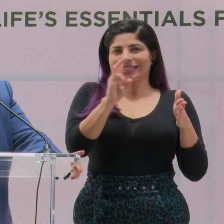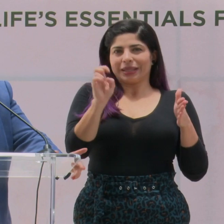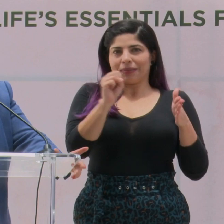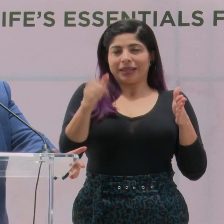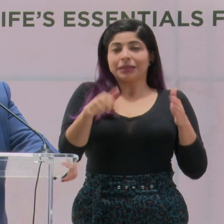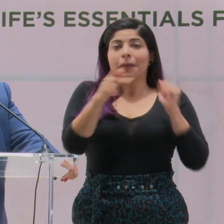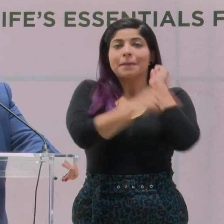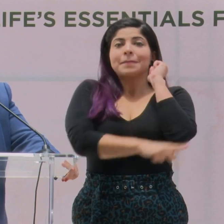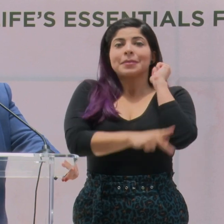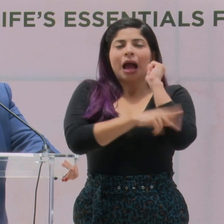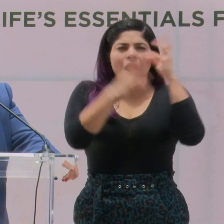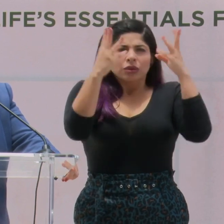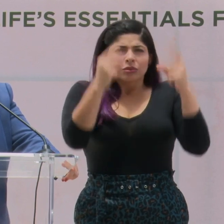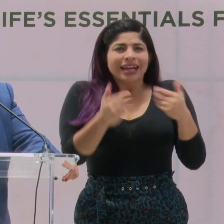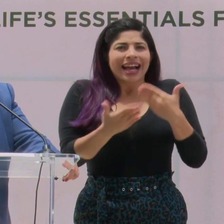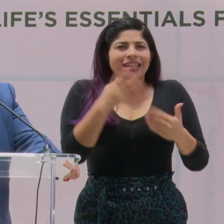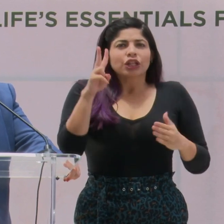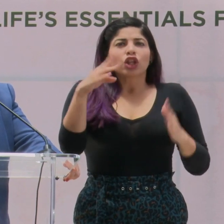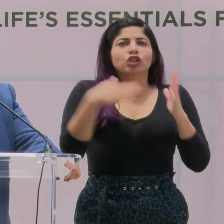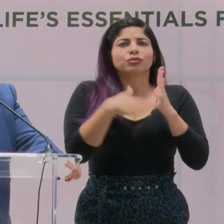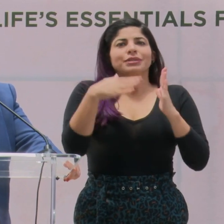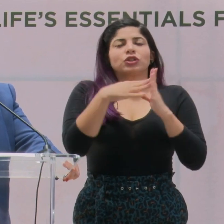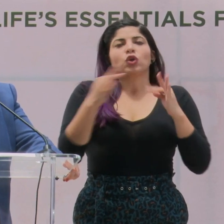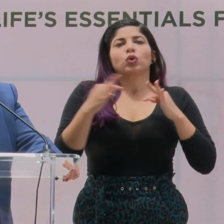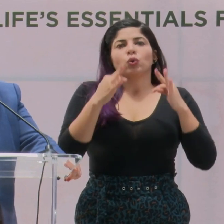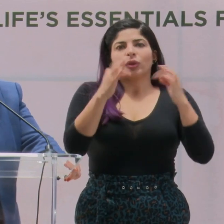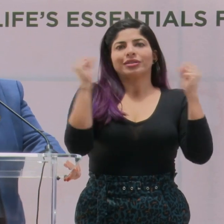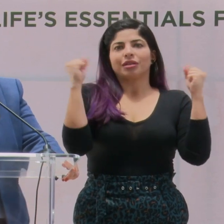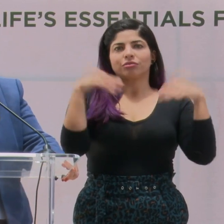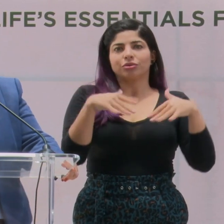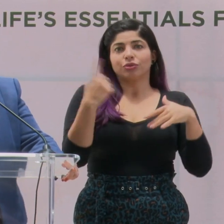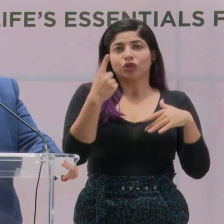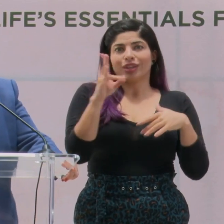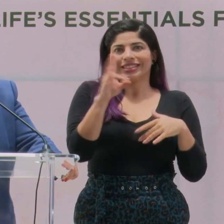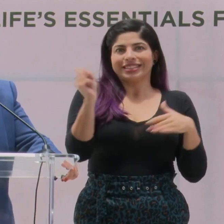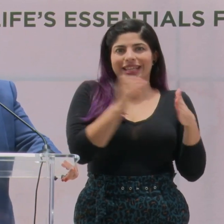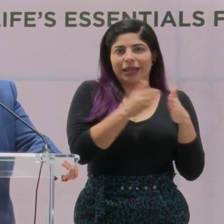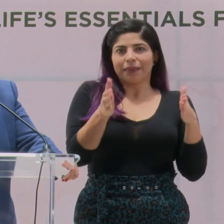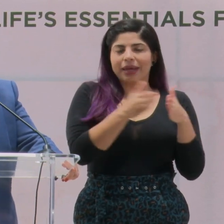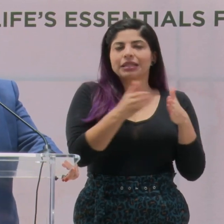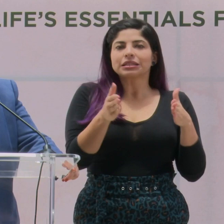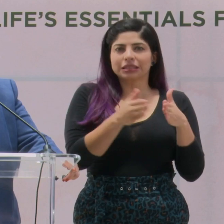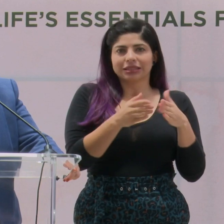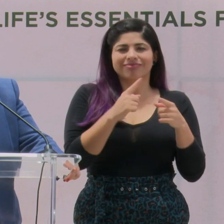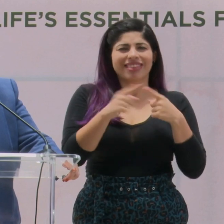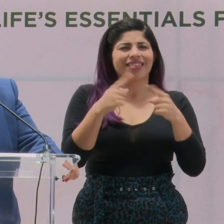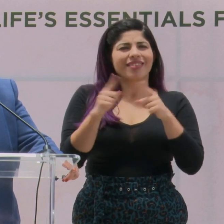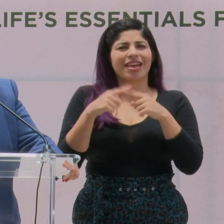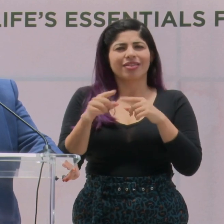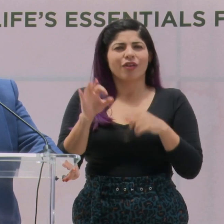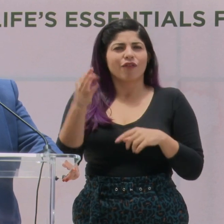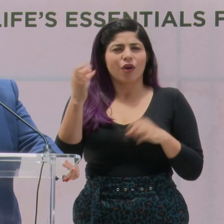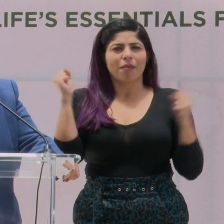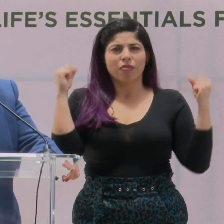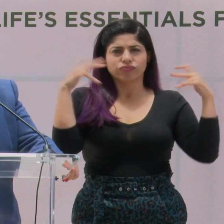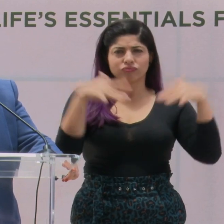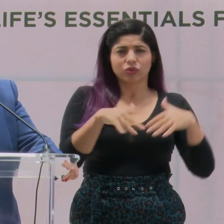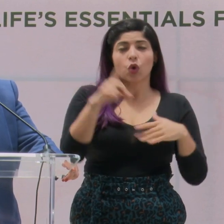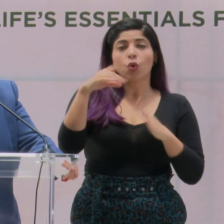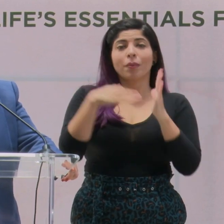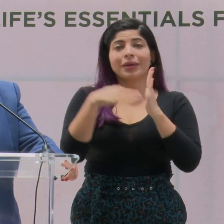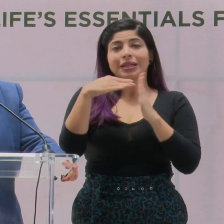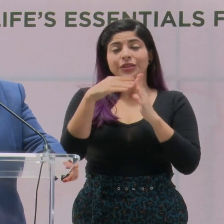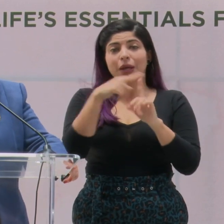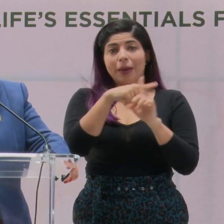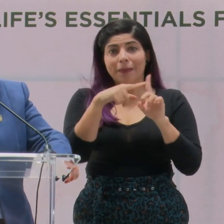contabilizó casi dos millones de turistas en siete meses por todas las vías. Un millón y medio de